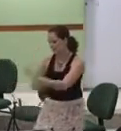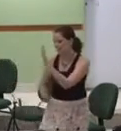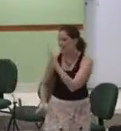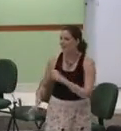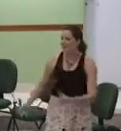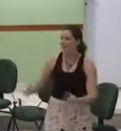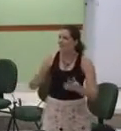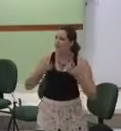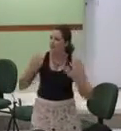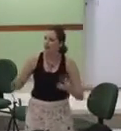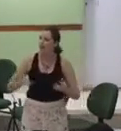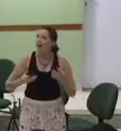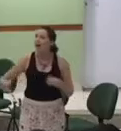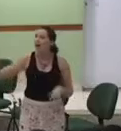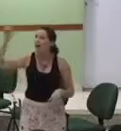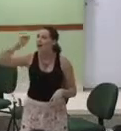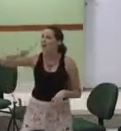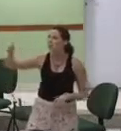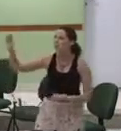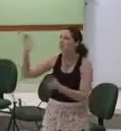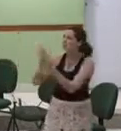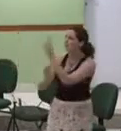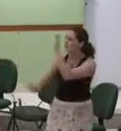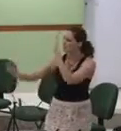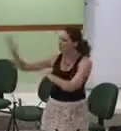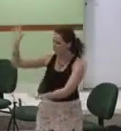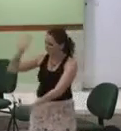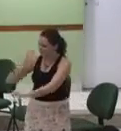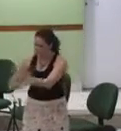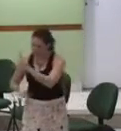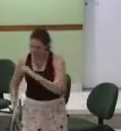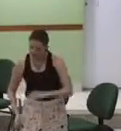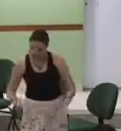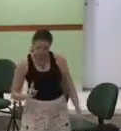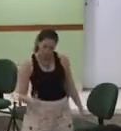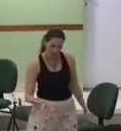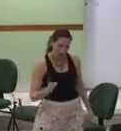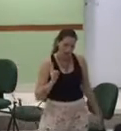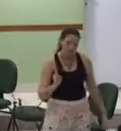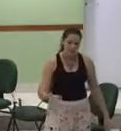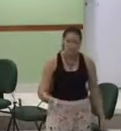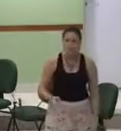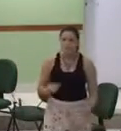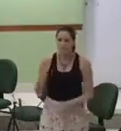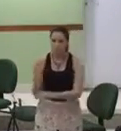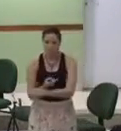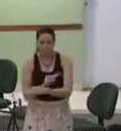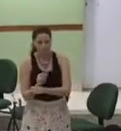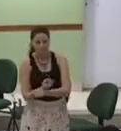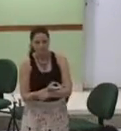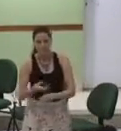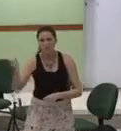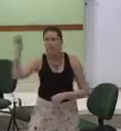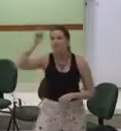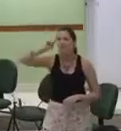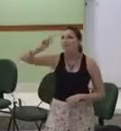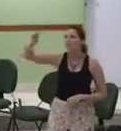ter adorar-te sempre mais mais buscar o teu medo